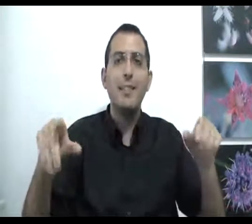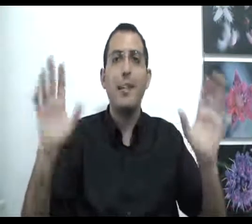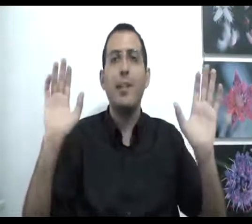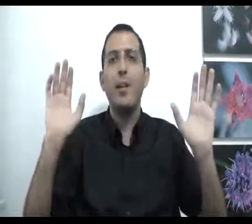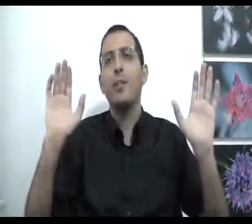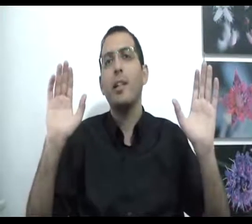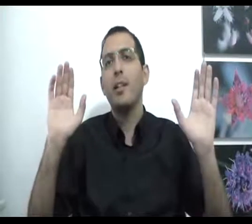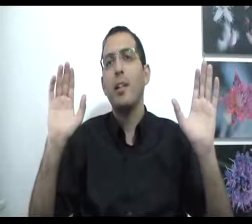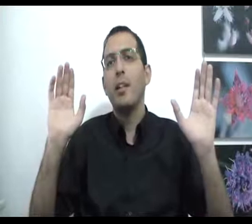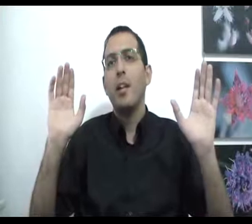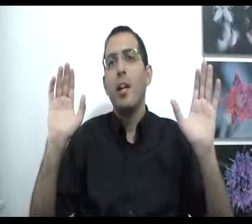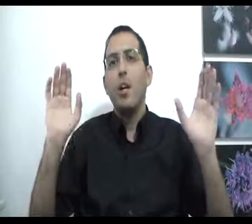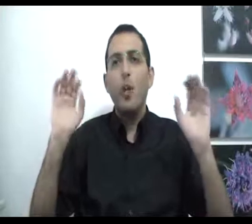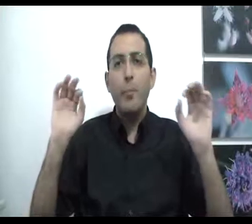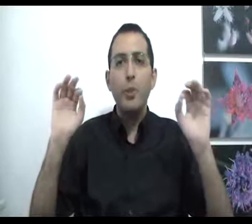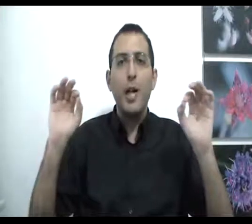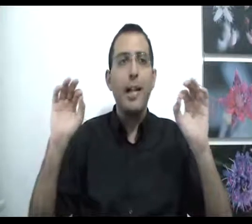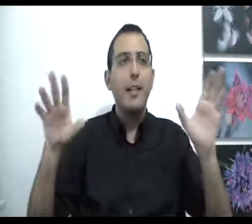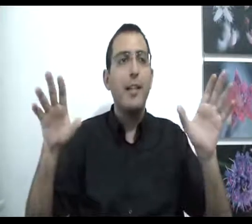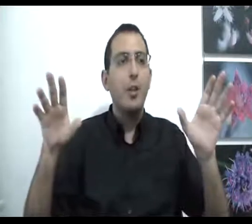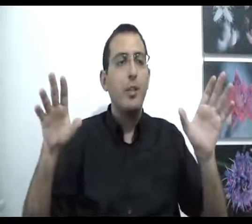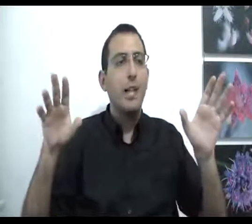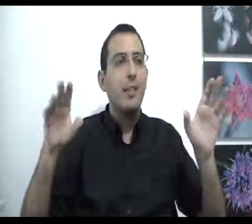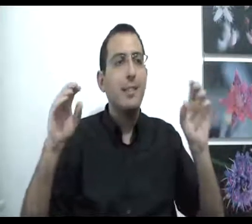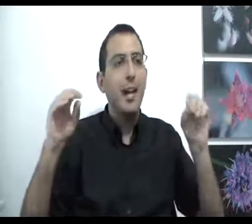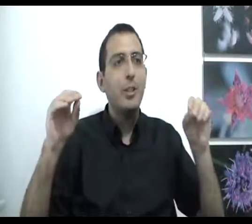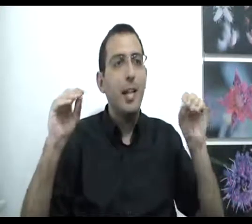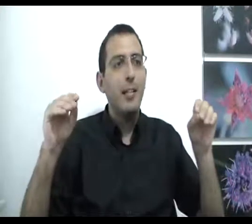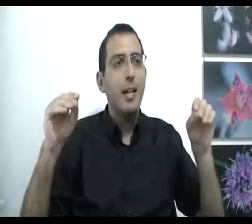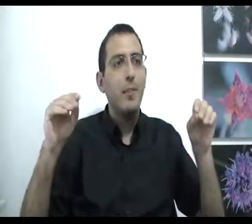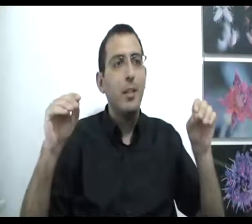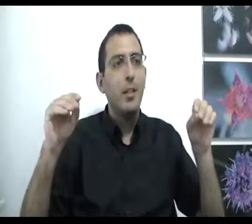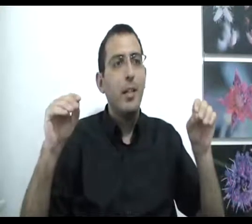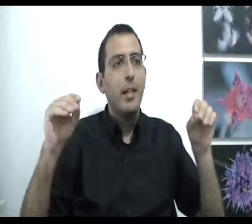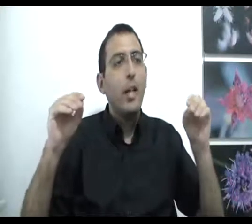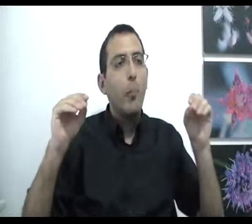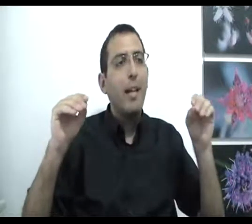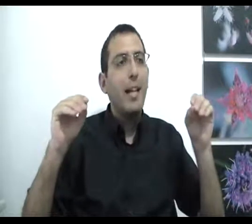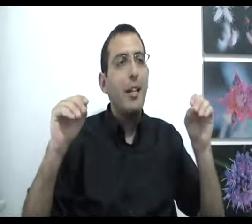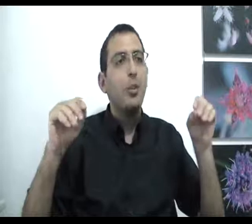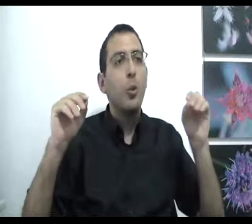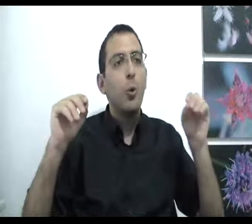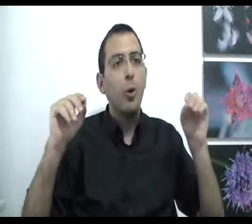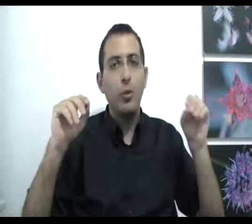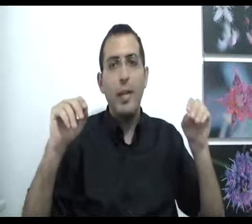תגיד אני לא יודע לא בושה להגיד אני לא יודע הצרה של האדם היא לא בגלל שהוא לא יודע